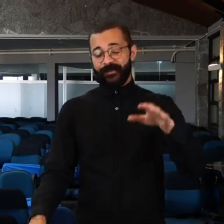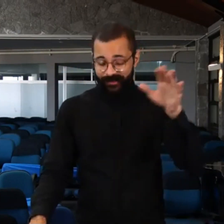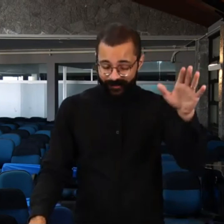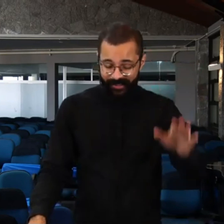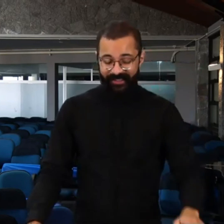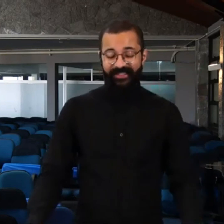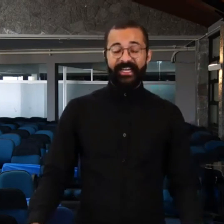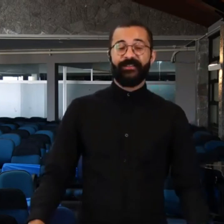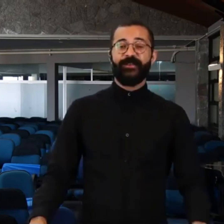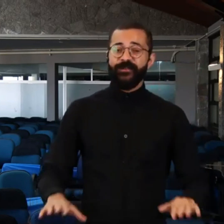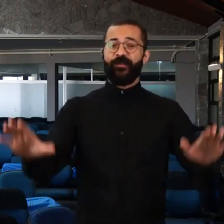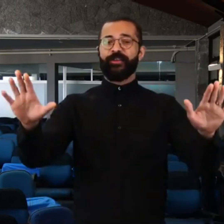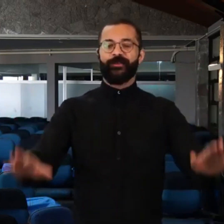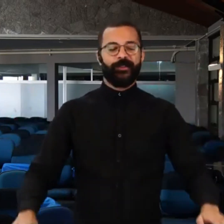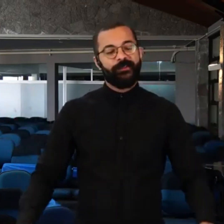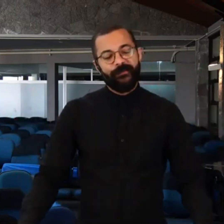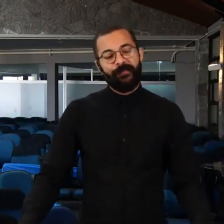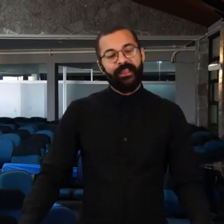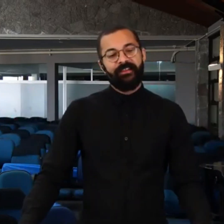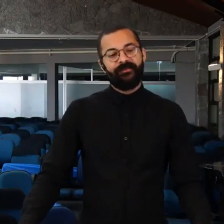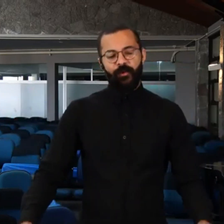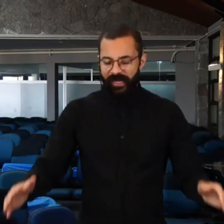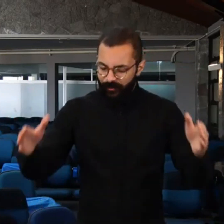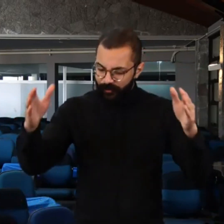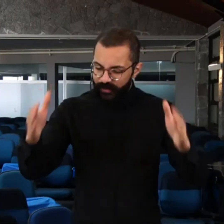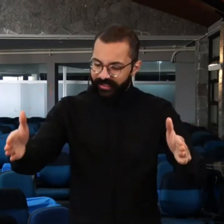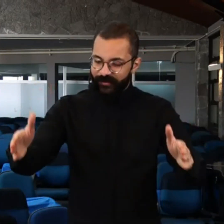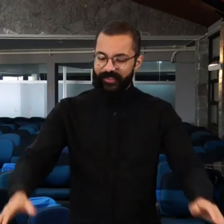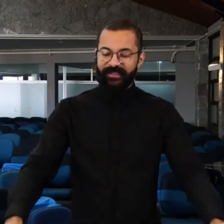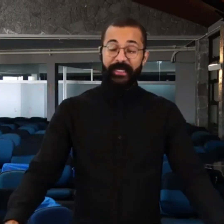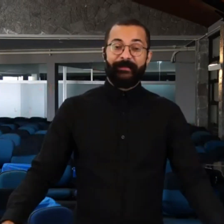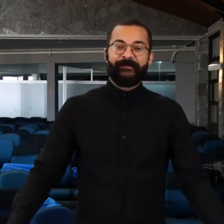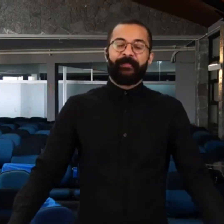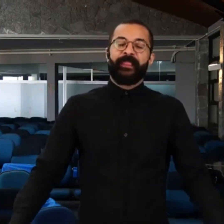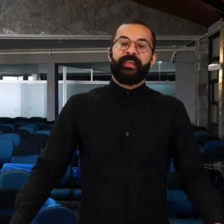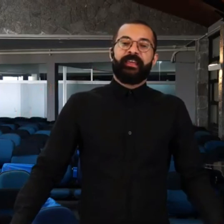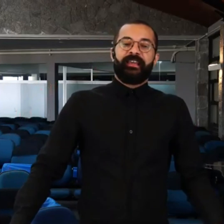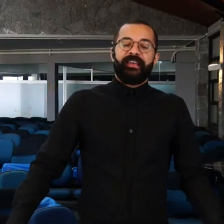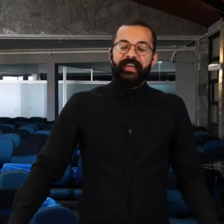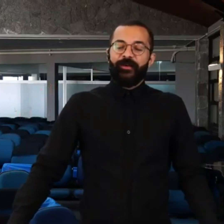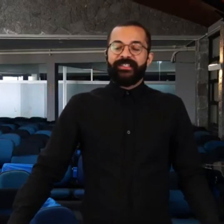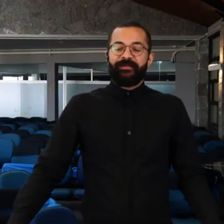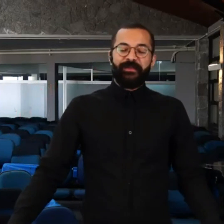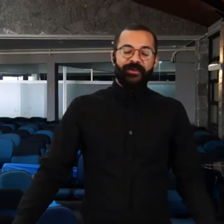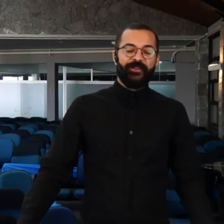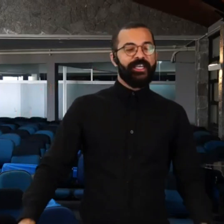esqueci de ler Eclesiastes e fiz um voto com Deus. Vou orar todo dia, três horas da manhã. E aí comecei. Primeiro dia,